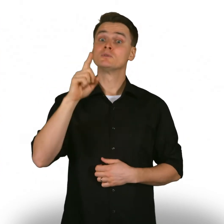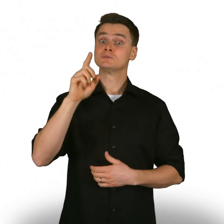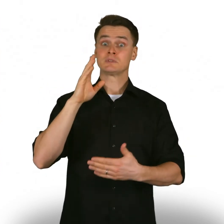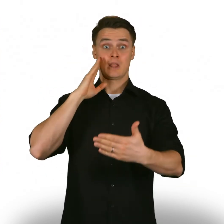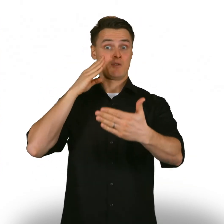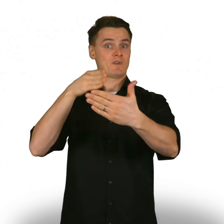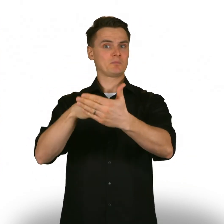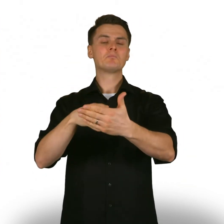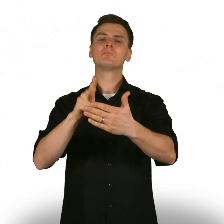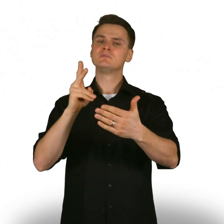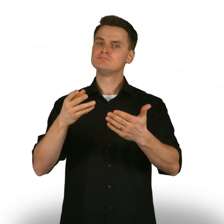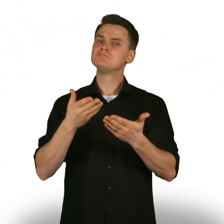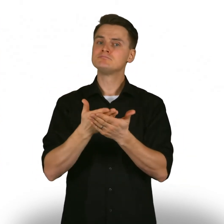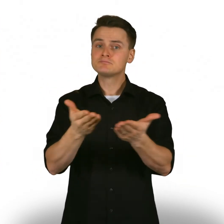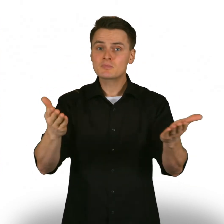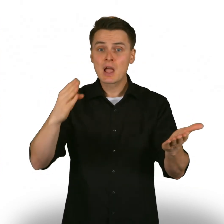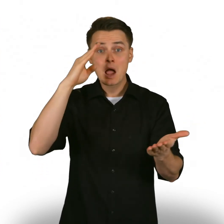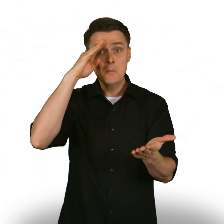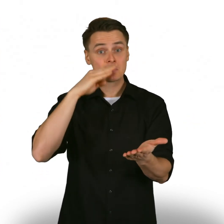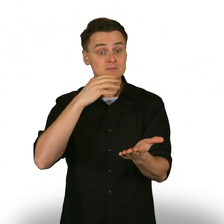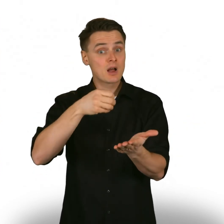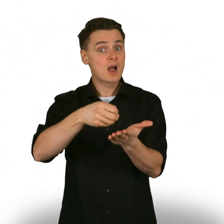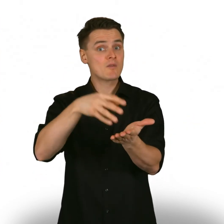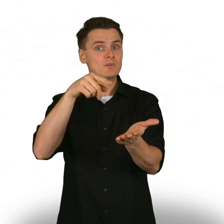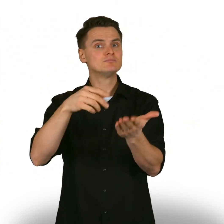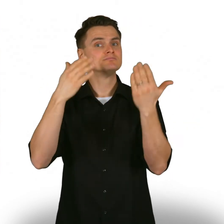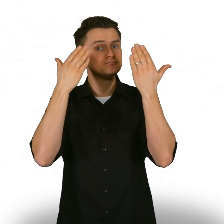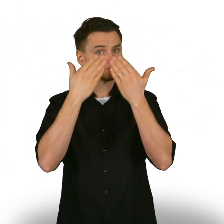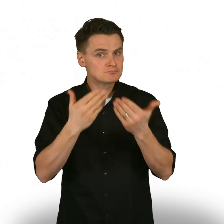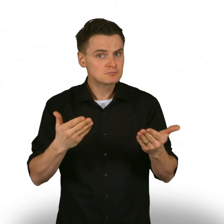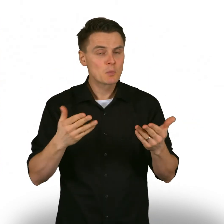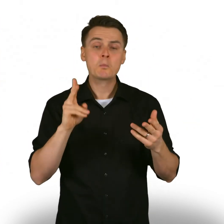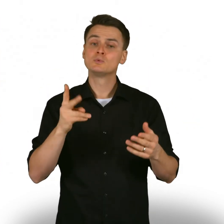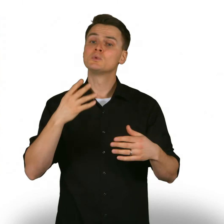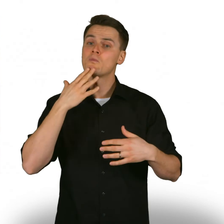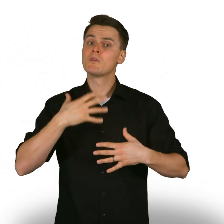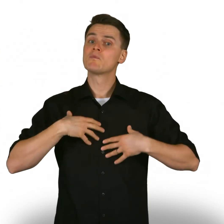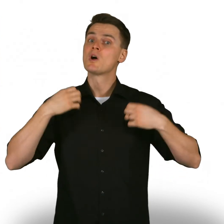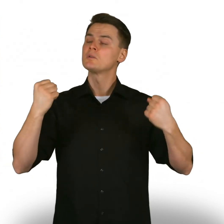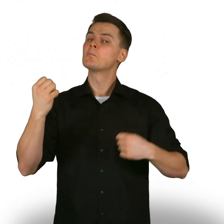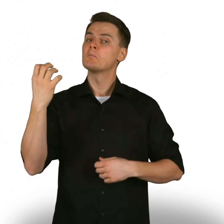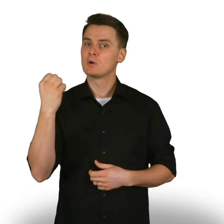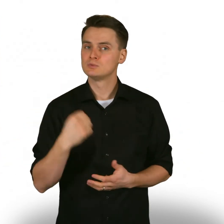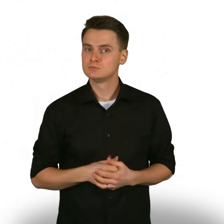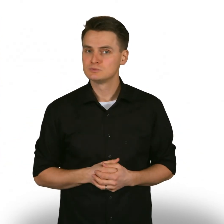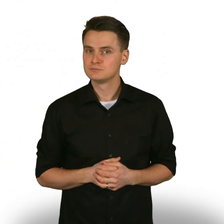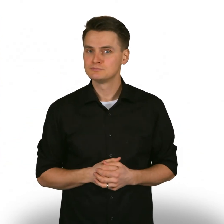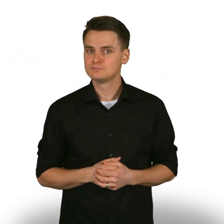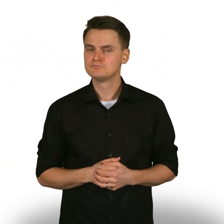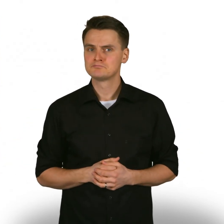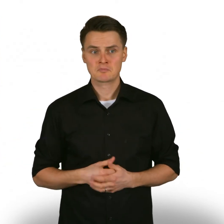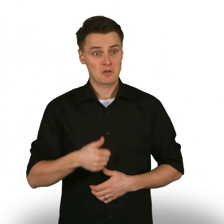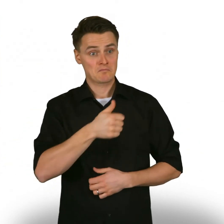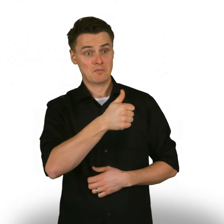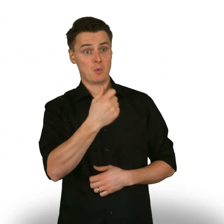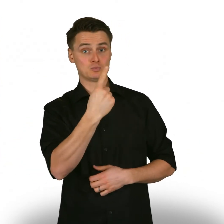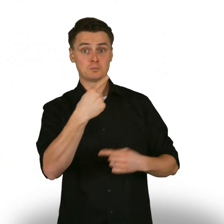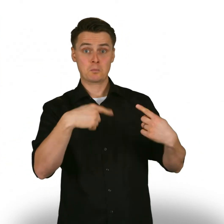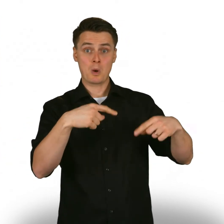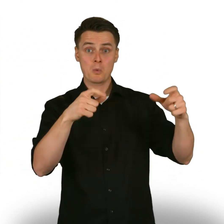mahdollisuuden tarjoaminen jokaiselle on kunnianhimoisin tavoite, olosuhteista riippumatta. Muutosta